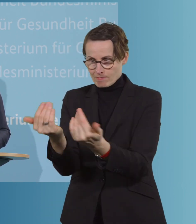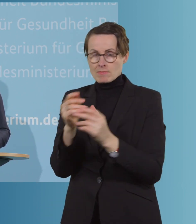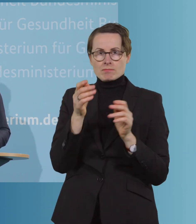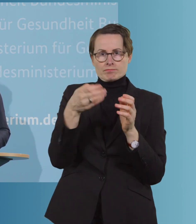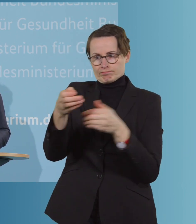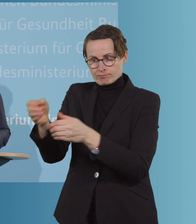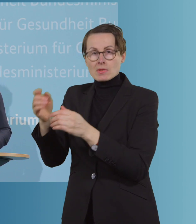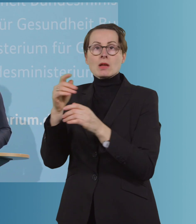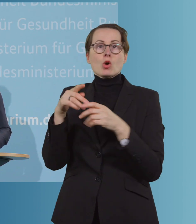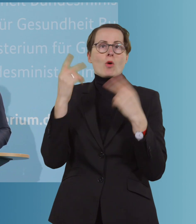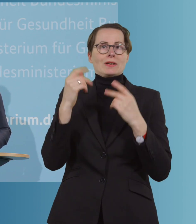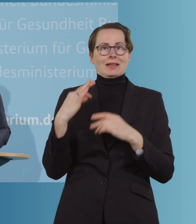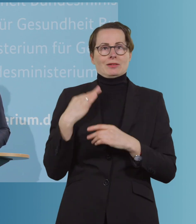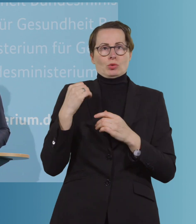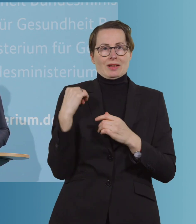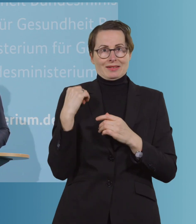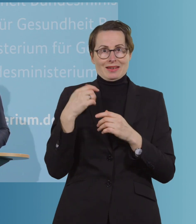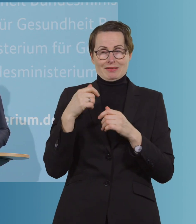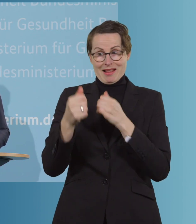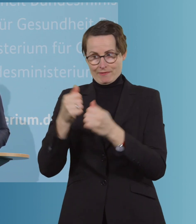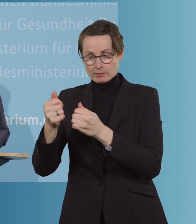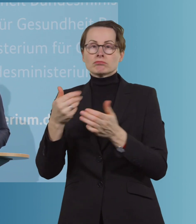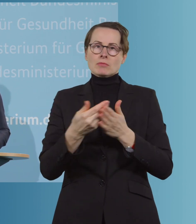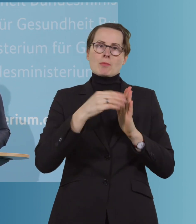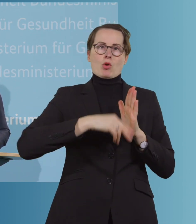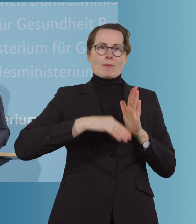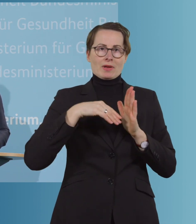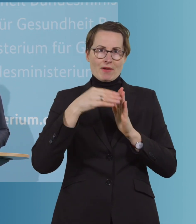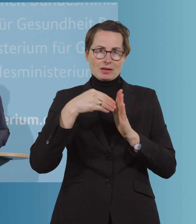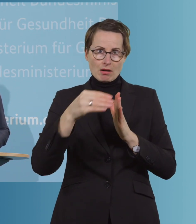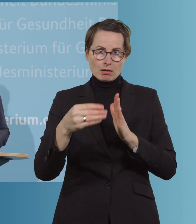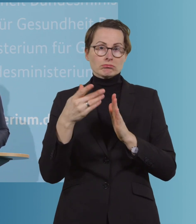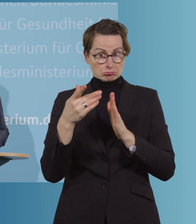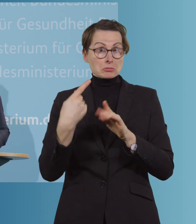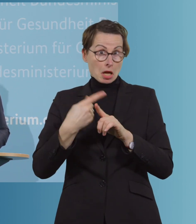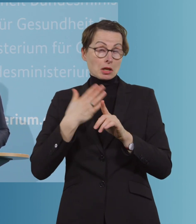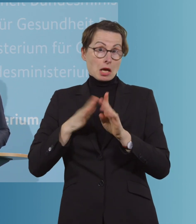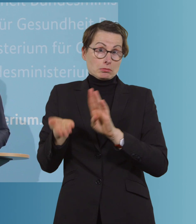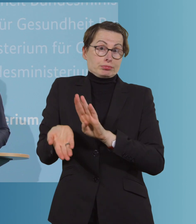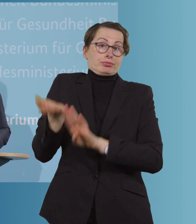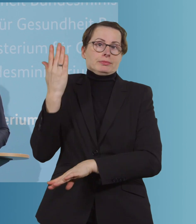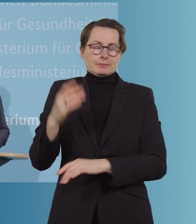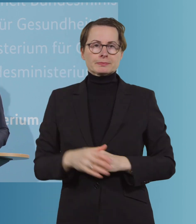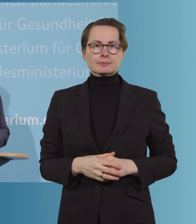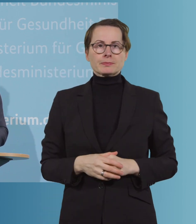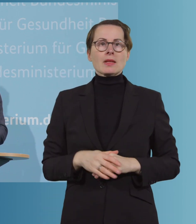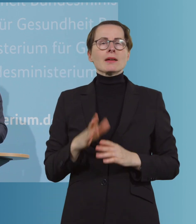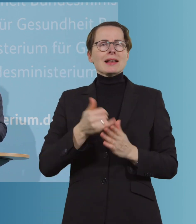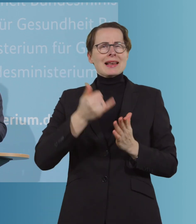mithelfen und mit anpacken. Auch dort soll und kann die Zahl erhöht werden. Abschließend möchte ich noch etwas